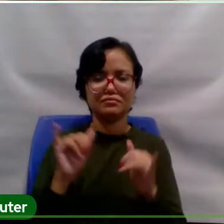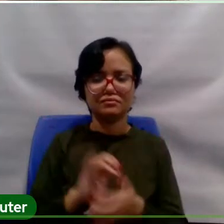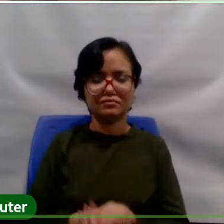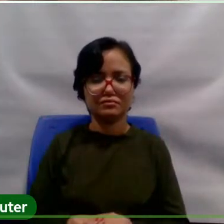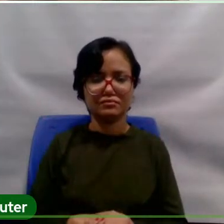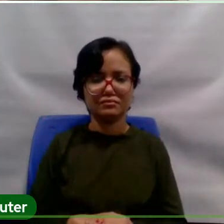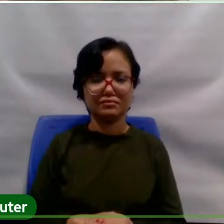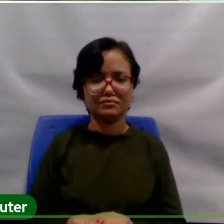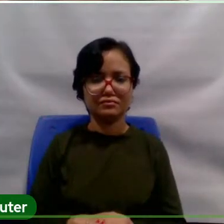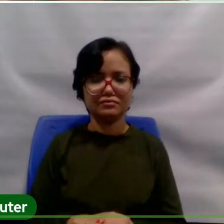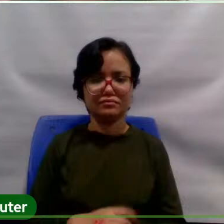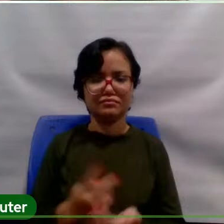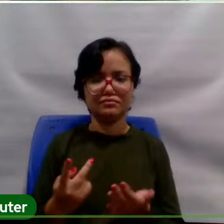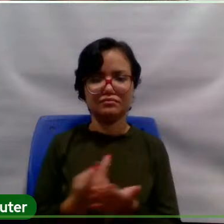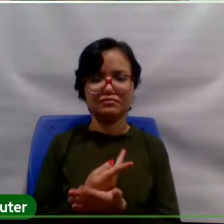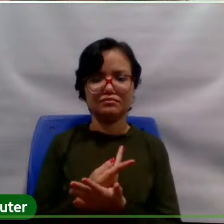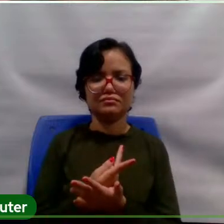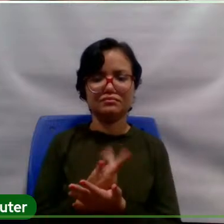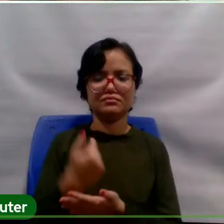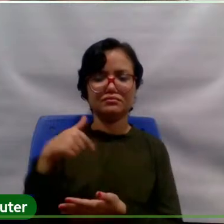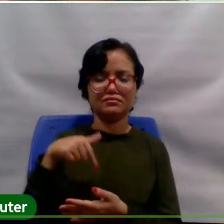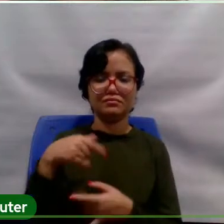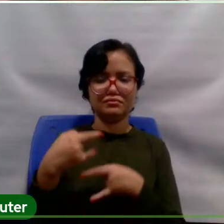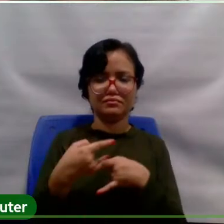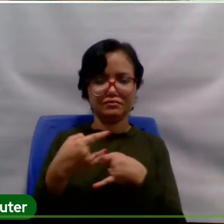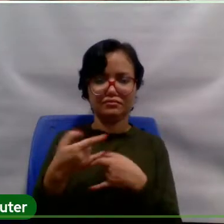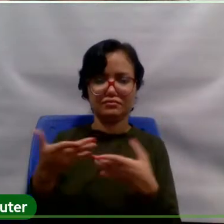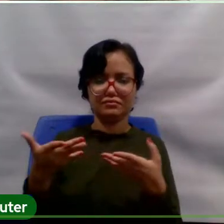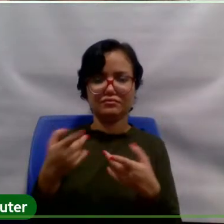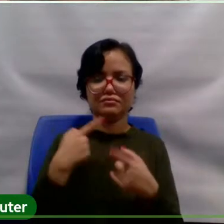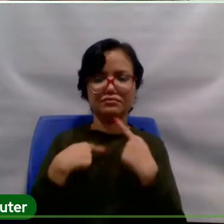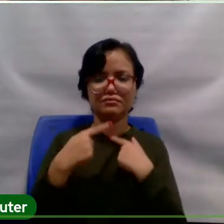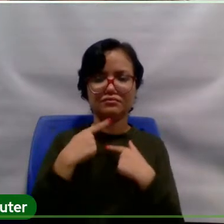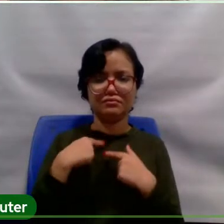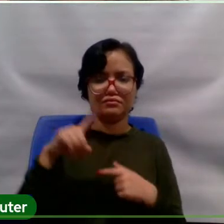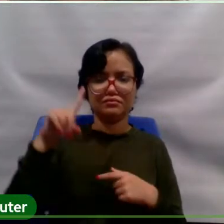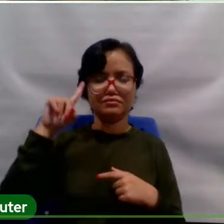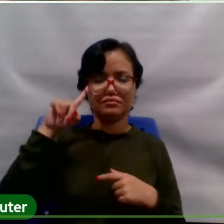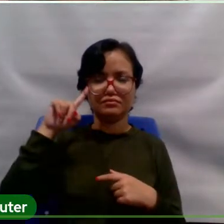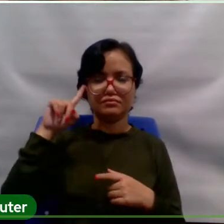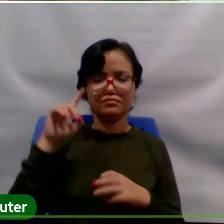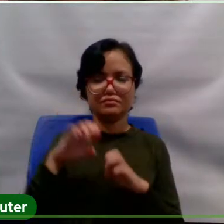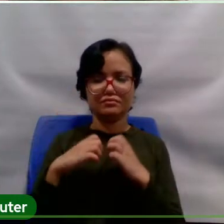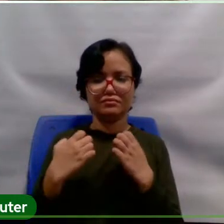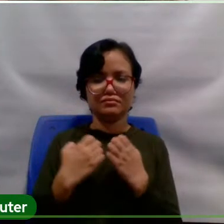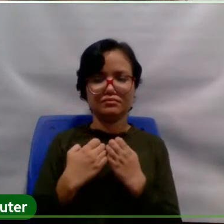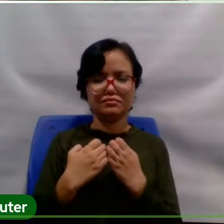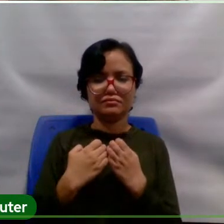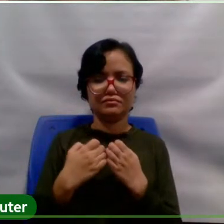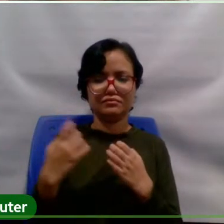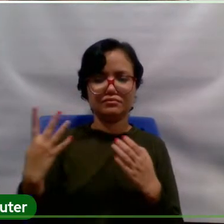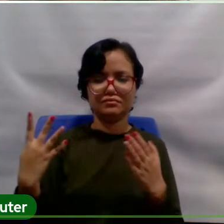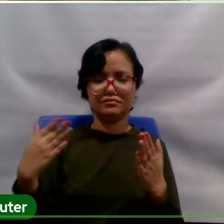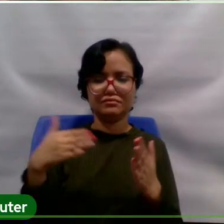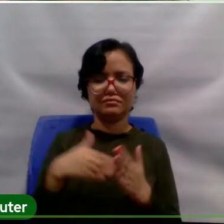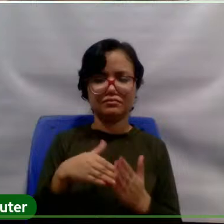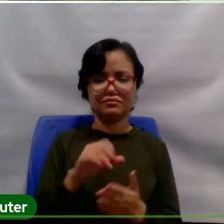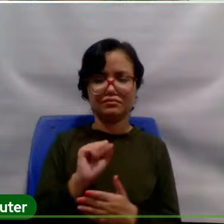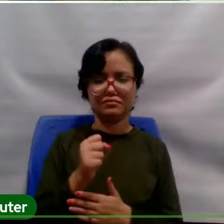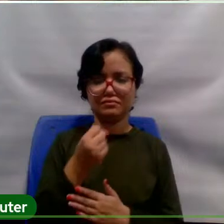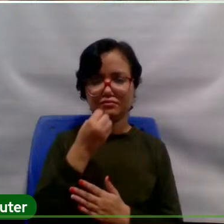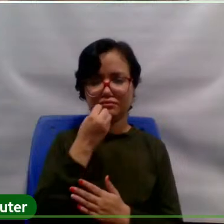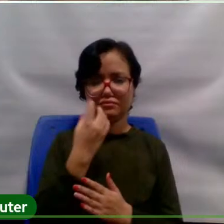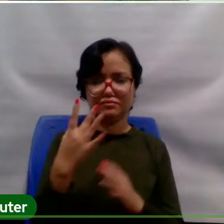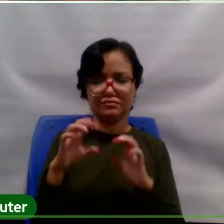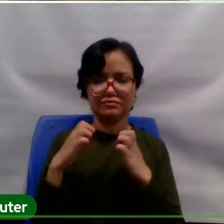ocorrendo aqui hoje, tá? Eu desejo aí esses dias... O evento vai de quatro a oito, desejo um bom evento a todos.